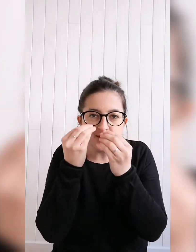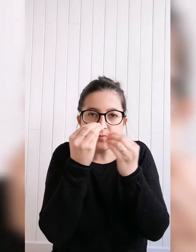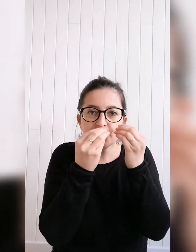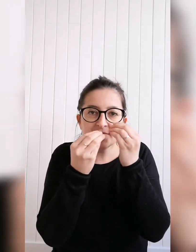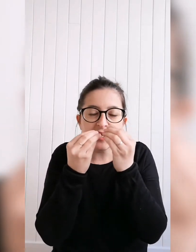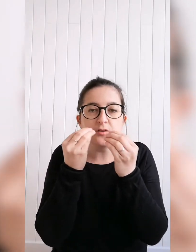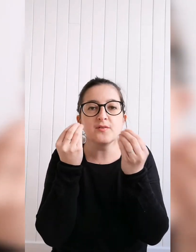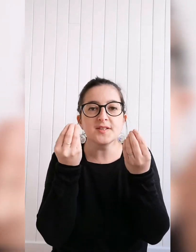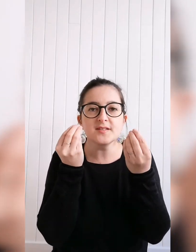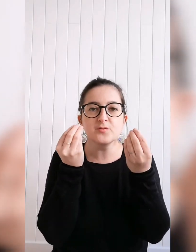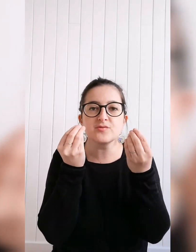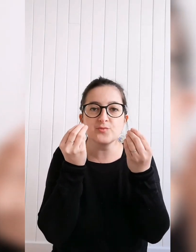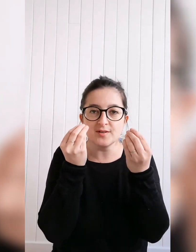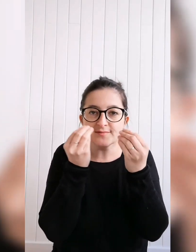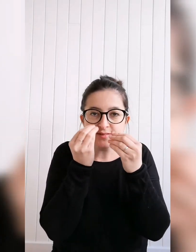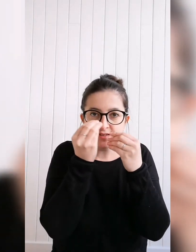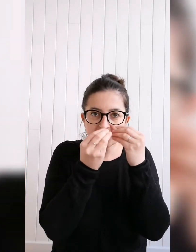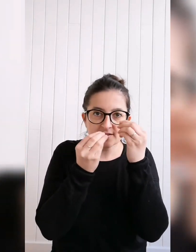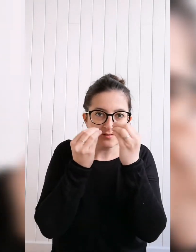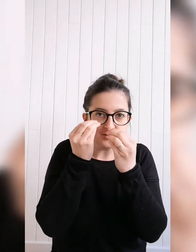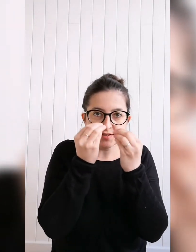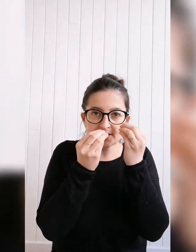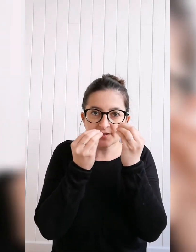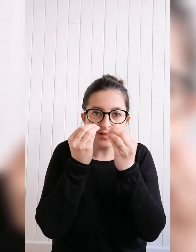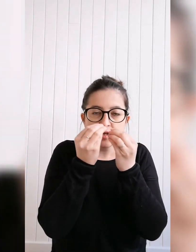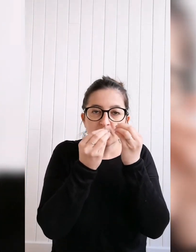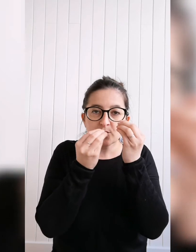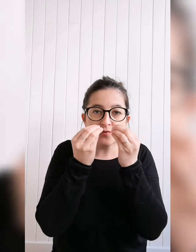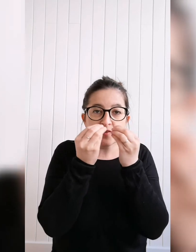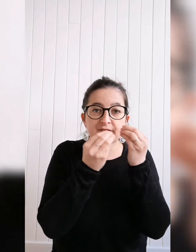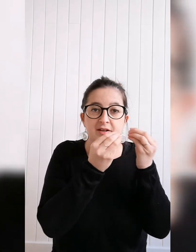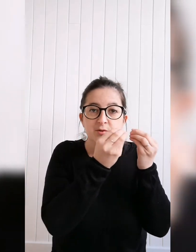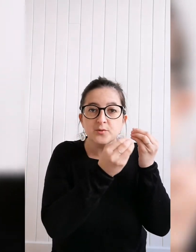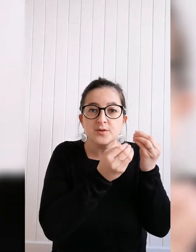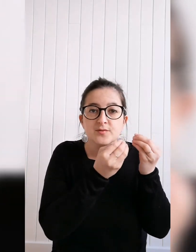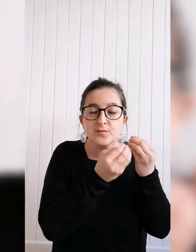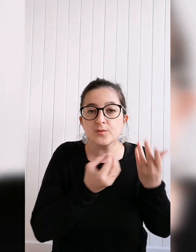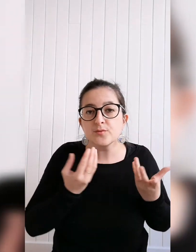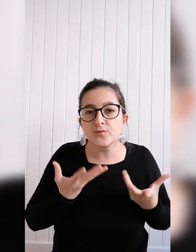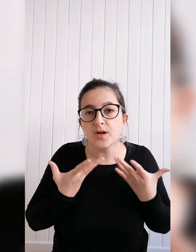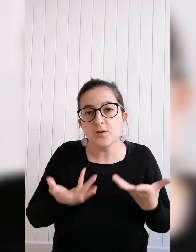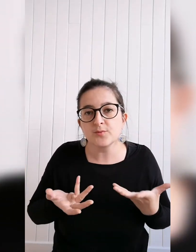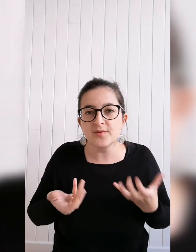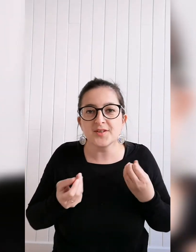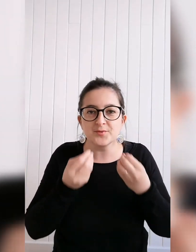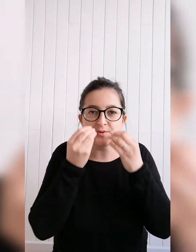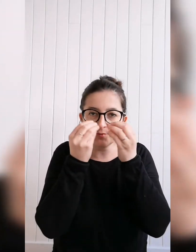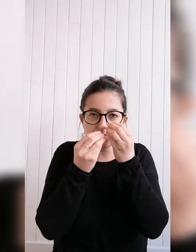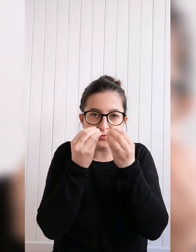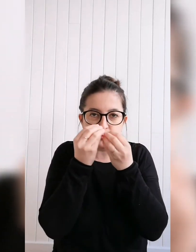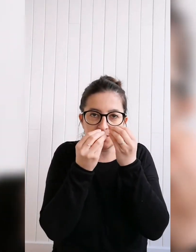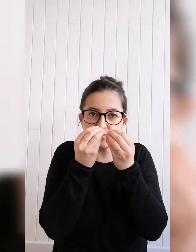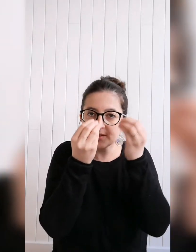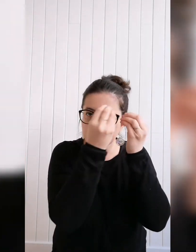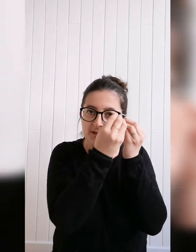nez. Alors en fait c'est le soin. Ceci. Qu'on va faire au niveau de là où on fait le soin. Donc soin du nez,